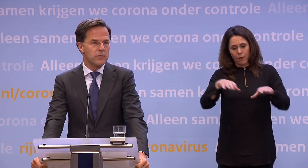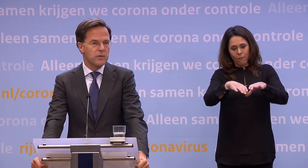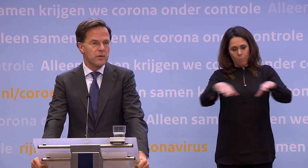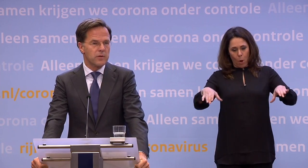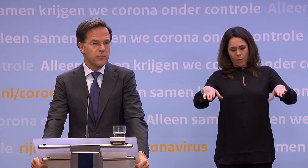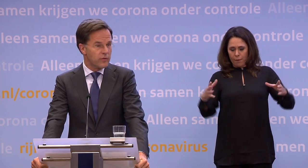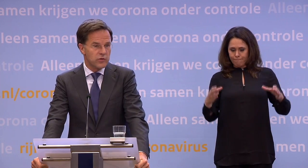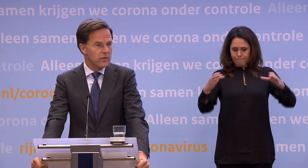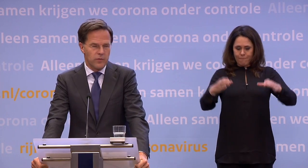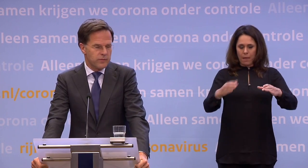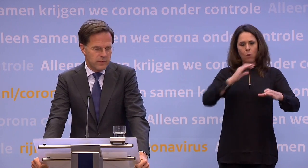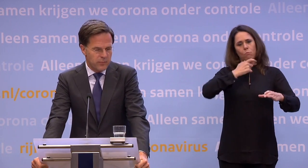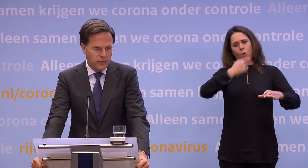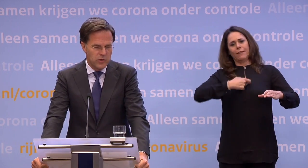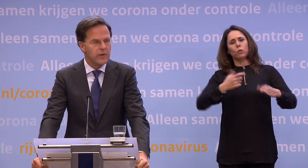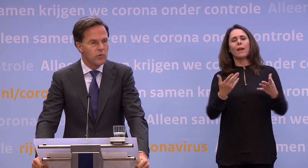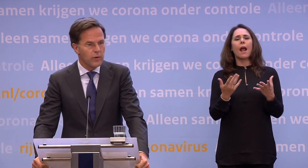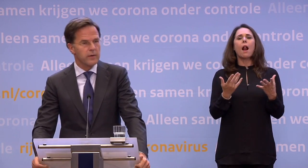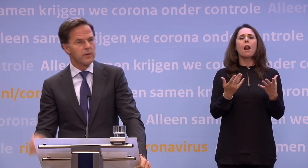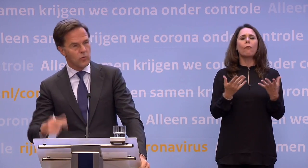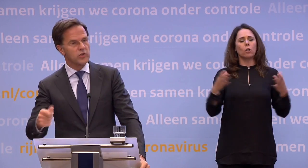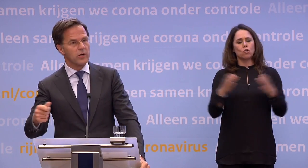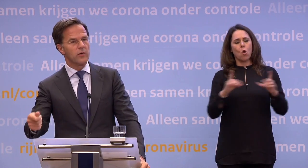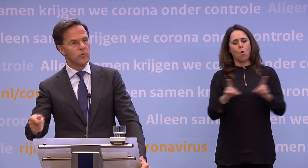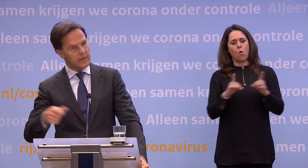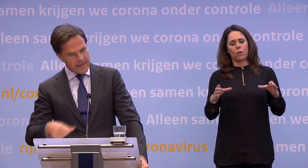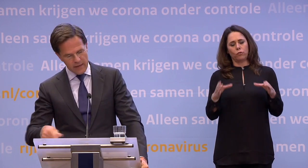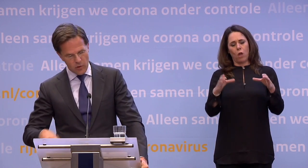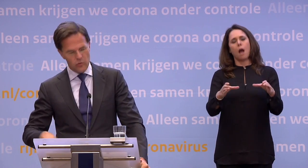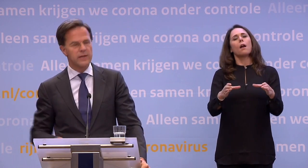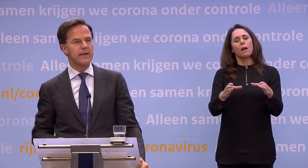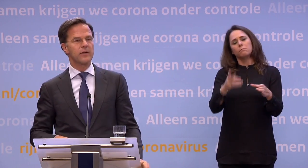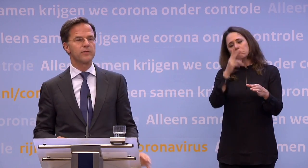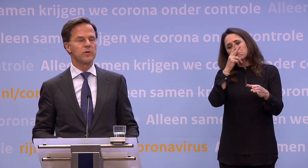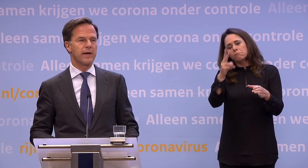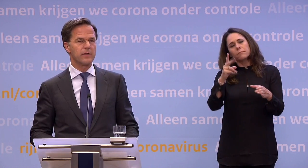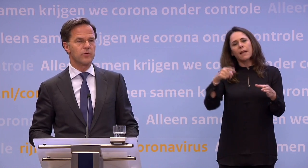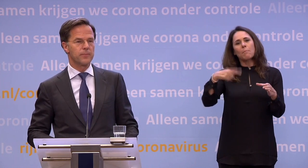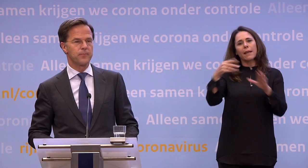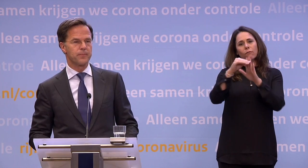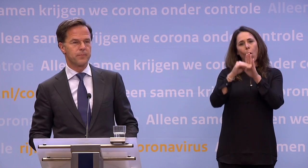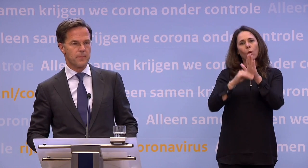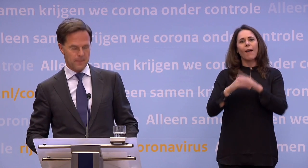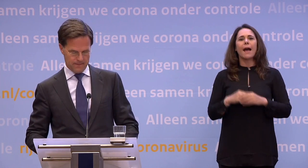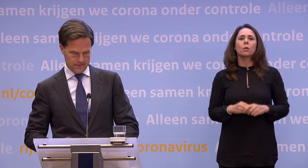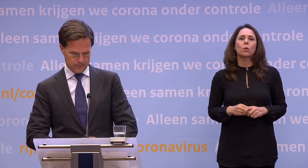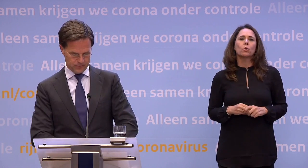een professioneel... ...of niet professioneel, maar een koor, koorzang kan doen. En dan kijken we ook nog naar nadere voorwaarden daarvoor.